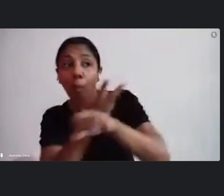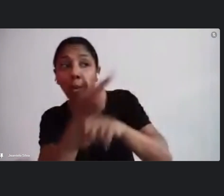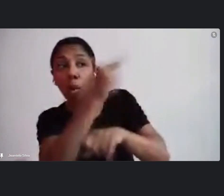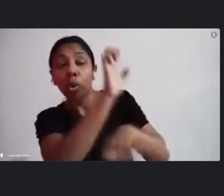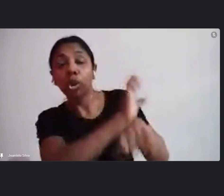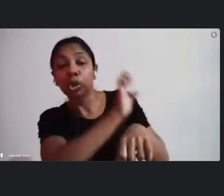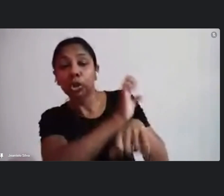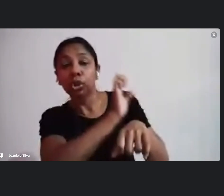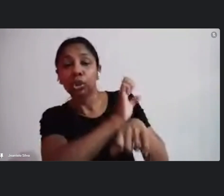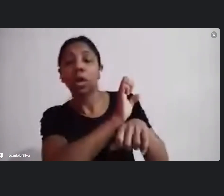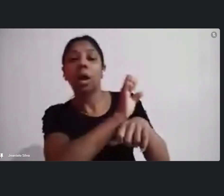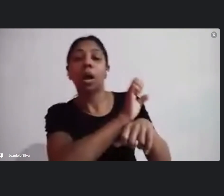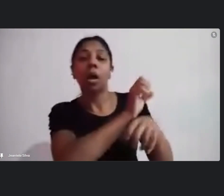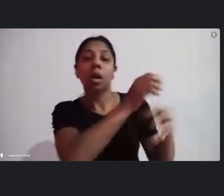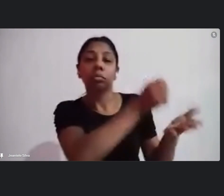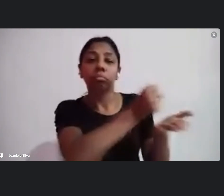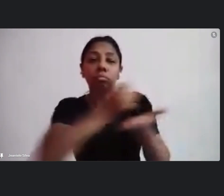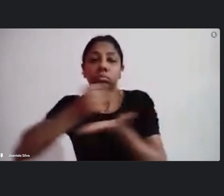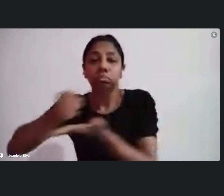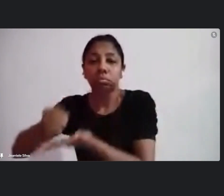em outro estado alguém que venha